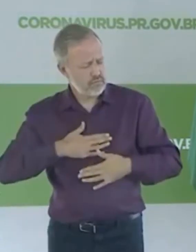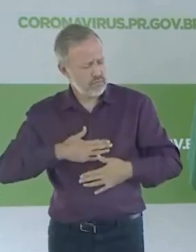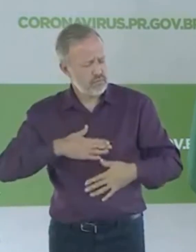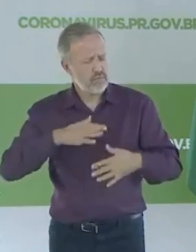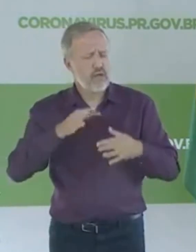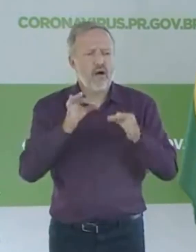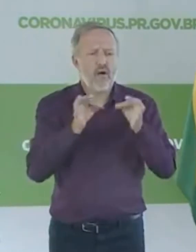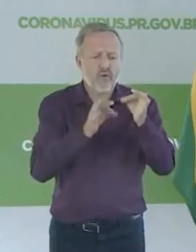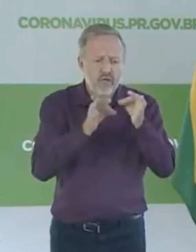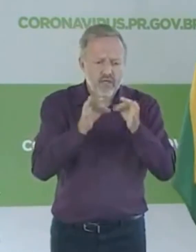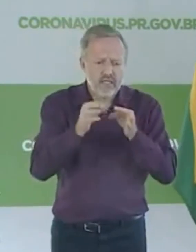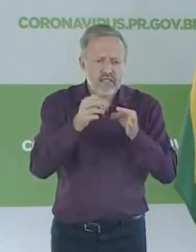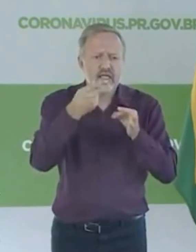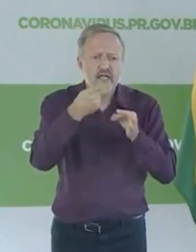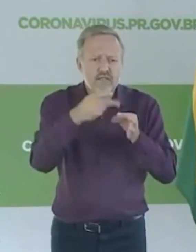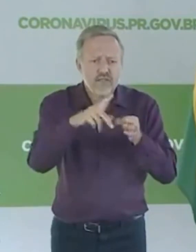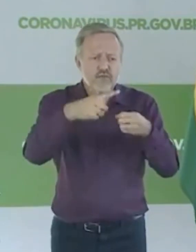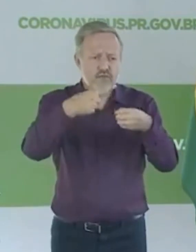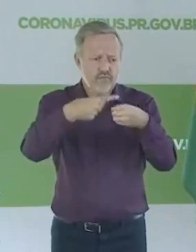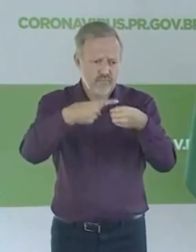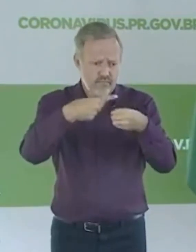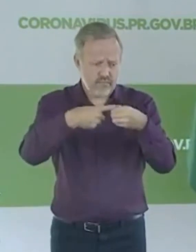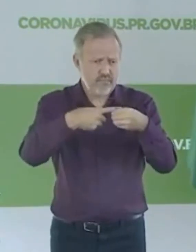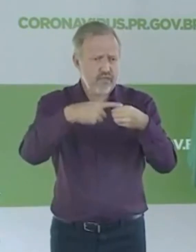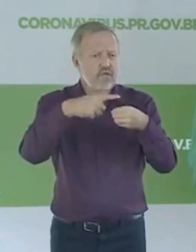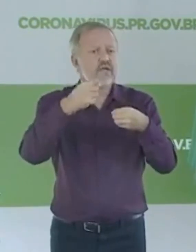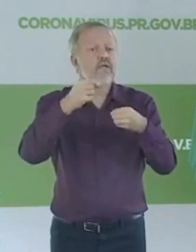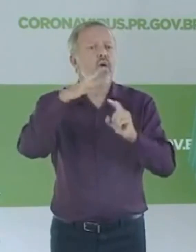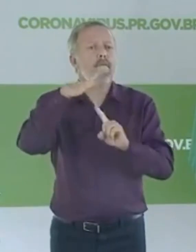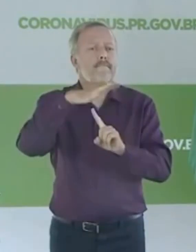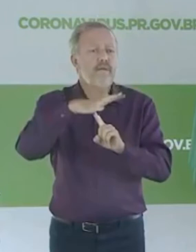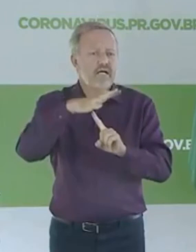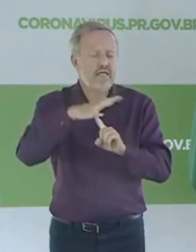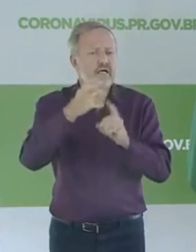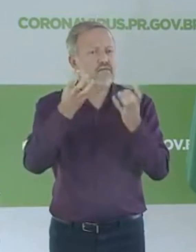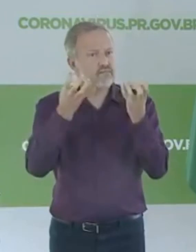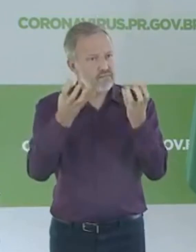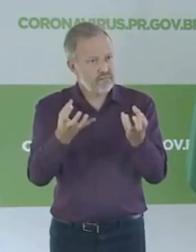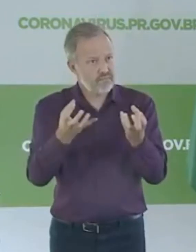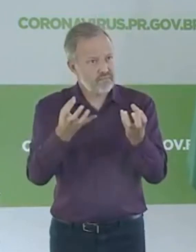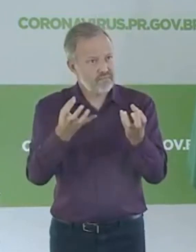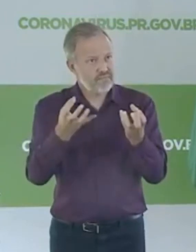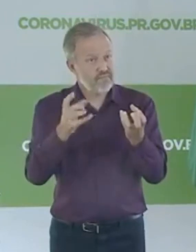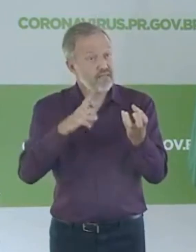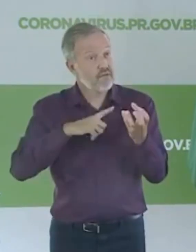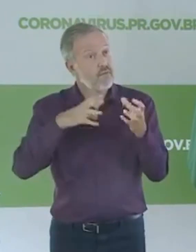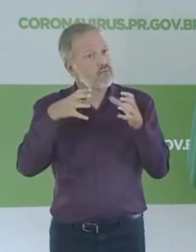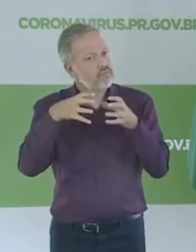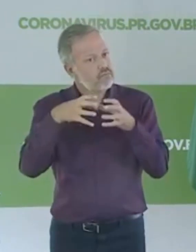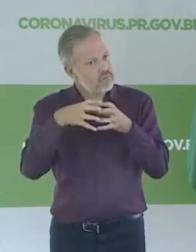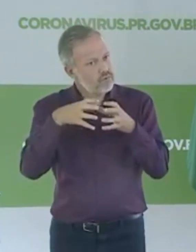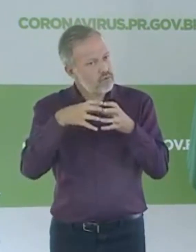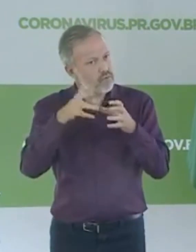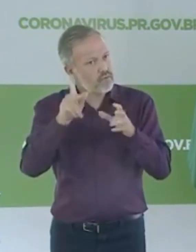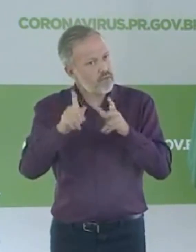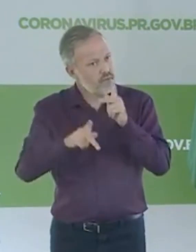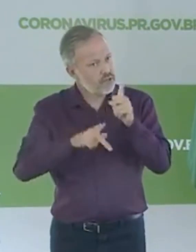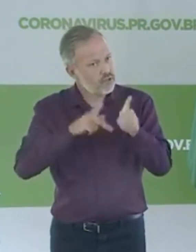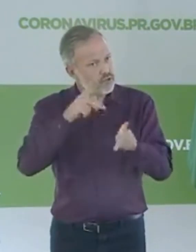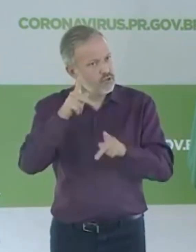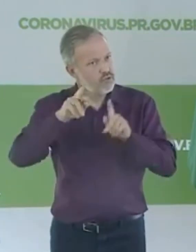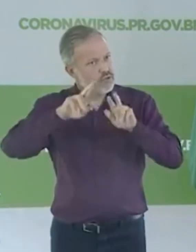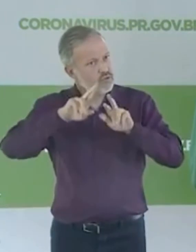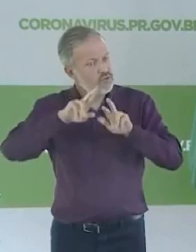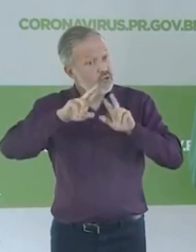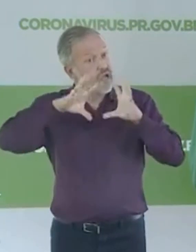para fazer esse enfrentamento que é o que o Estado do Paraná vem fazendo. Nós estamos com uma equipe, como eu disse, em diversas áreas todos